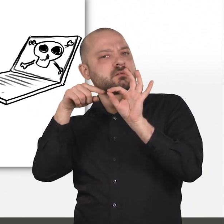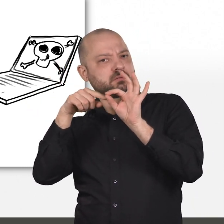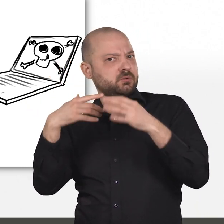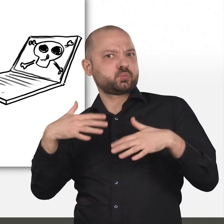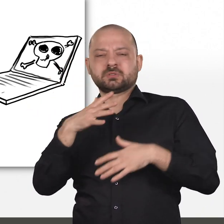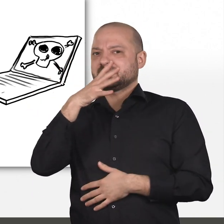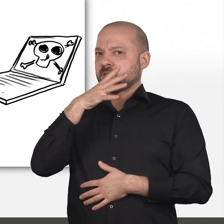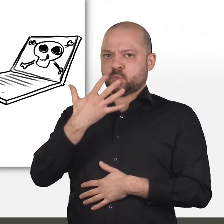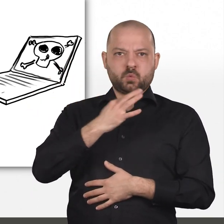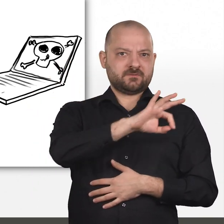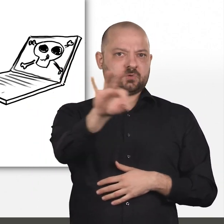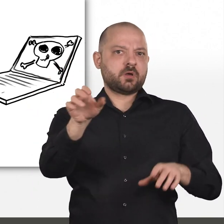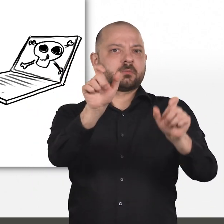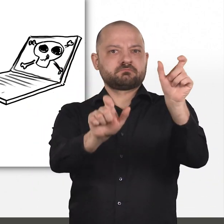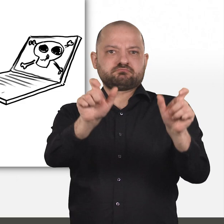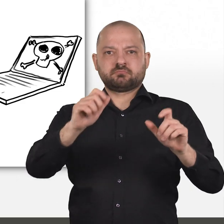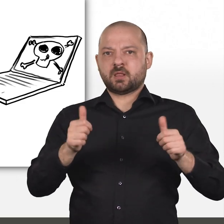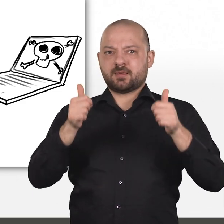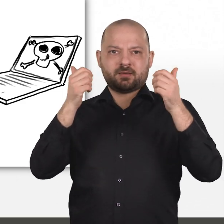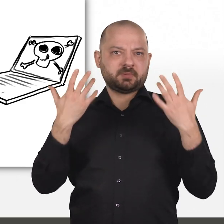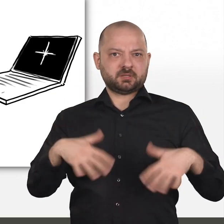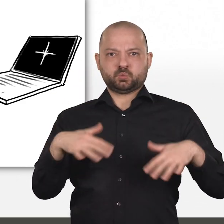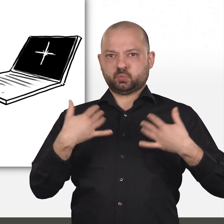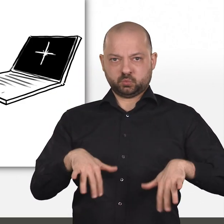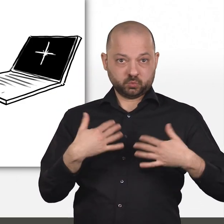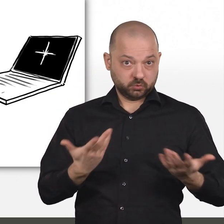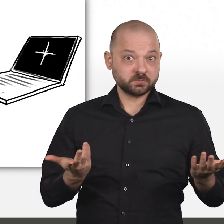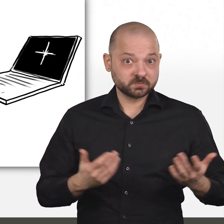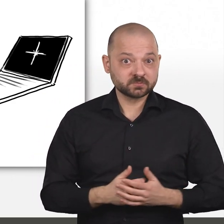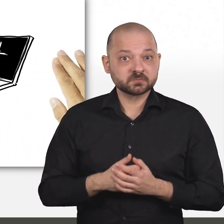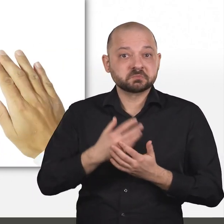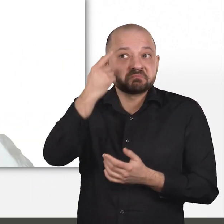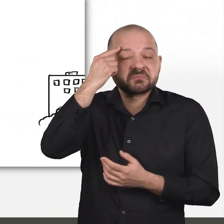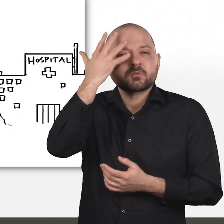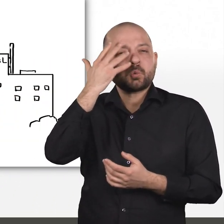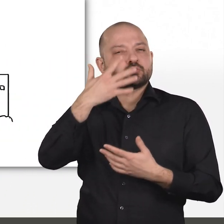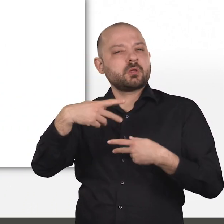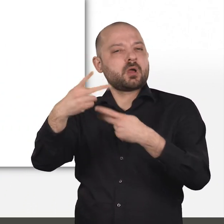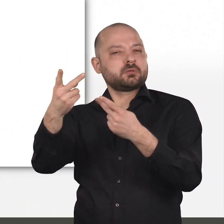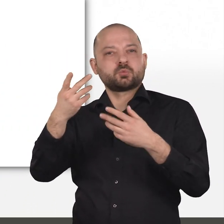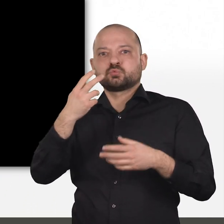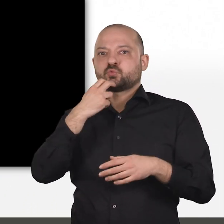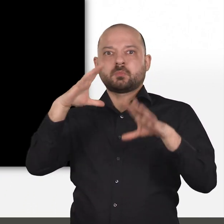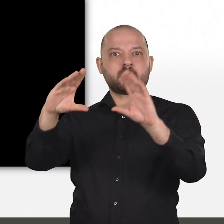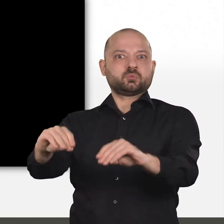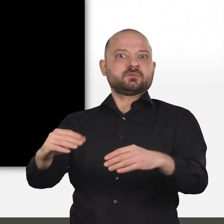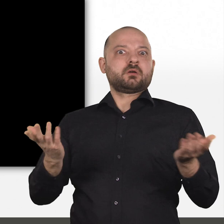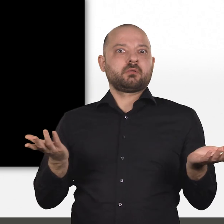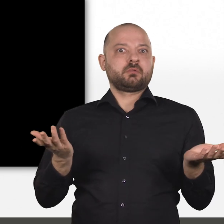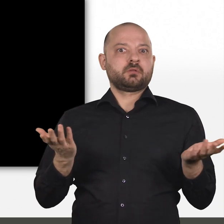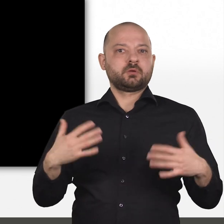im schlimmsten Fall ein konkretes Risiko für Leib und Leben jedes Einzelnen darstellen. Man denke beispielsweise an einen